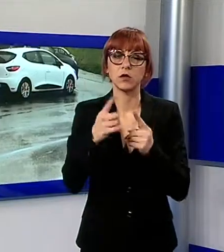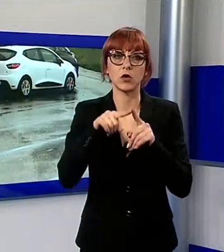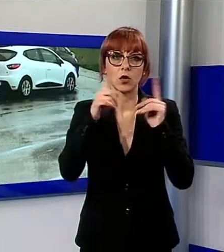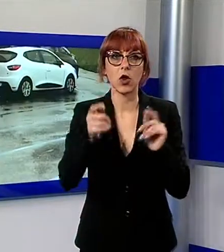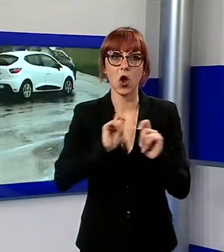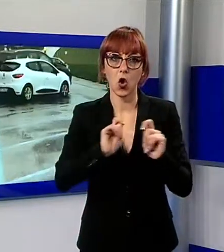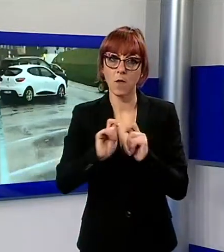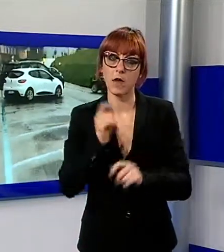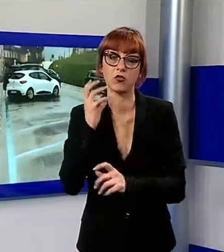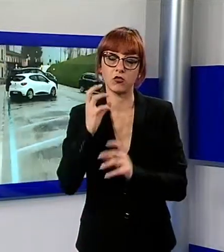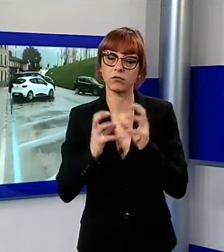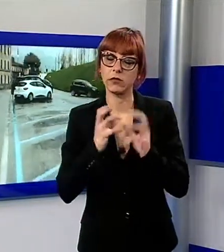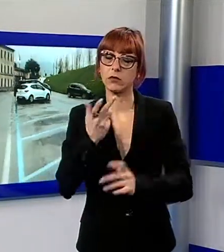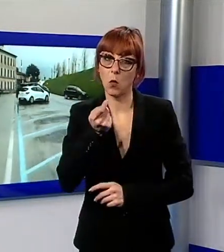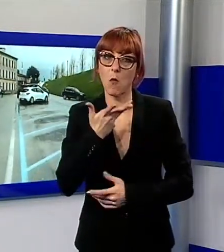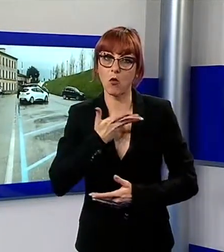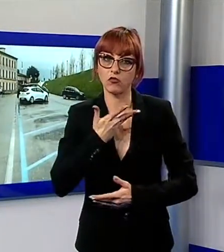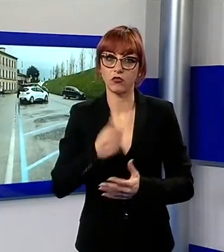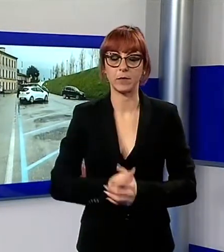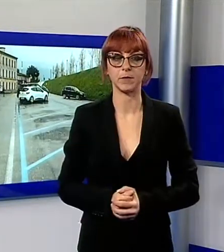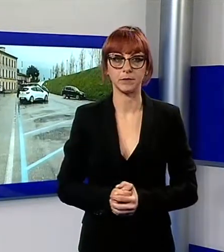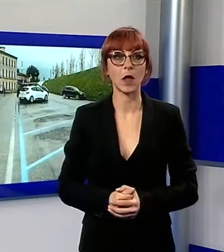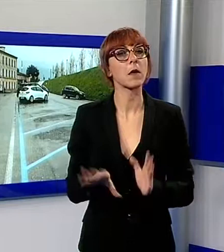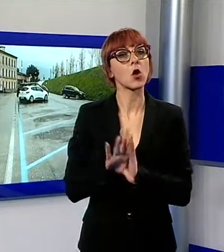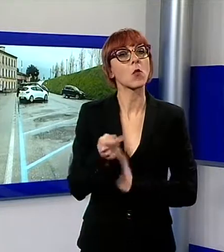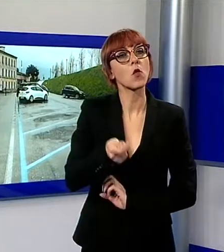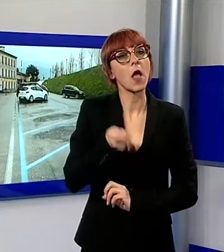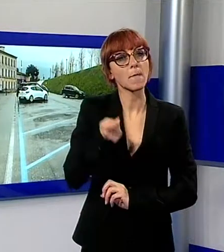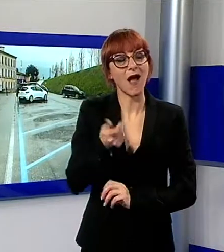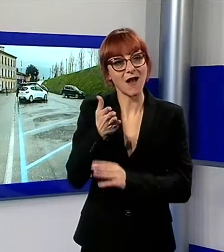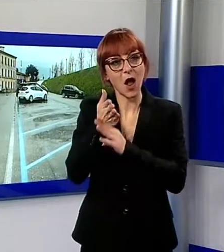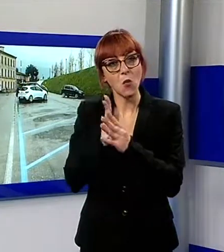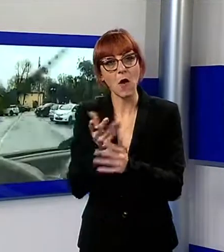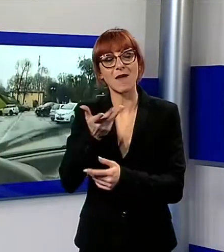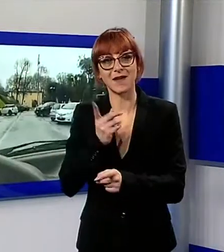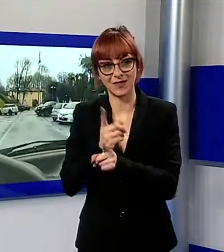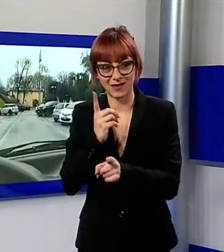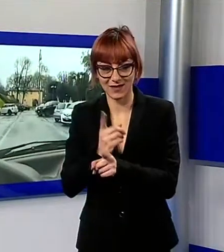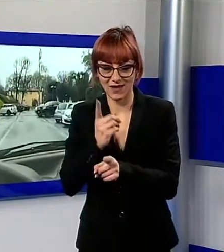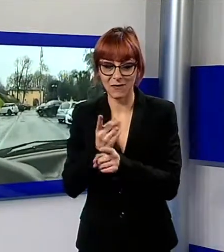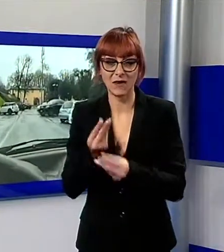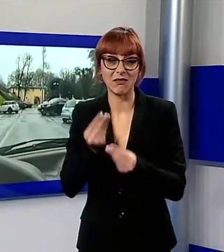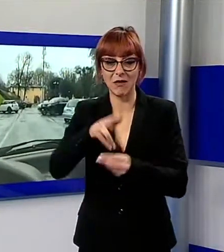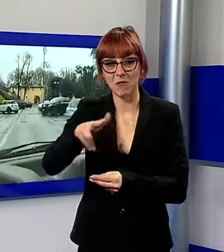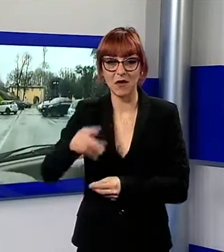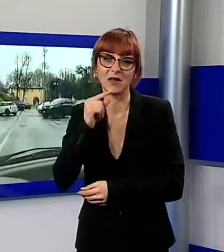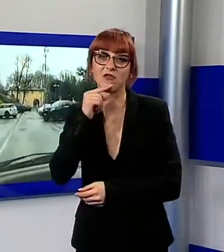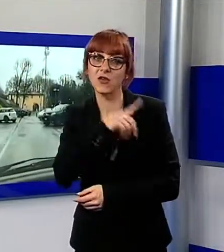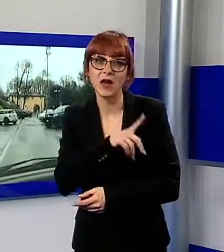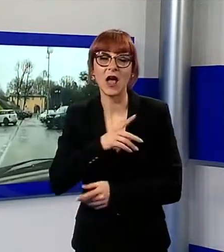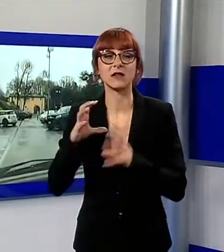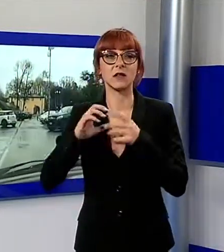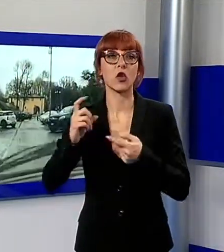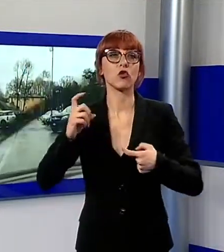pagherà un prezzo. Come calcolato dalla società Metro, la concessione gratuita degli stalli in questione comporterà un mancato